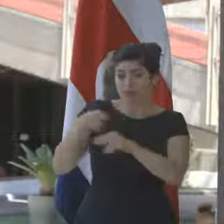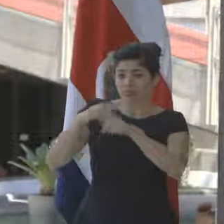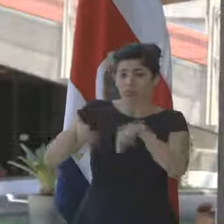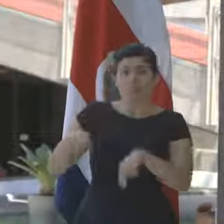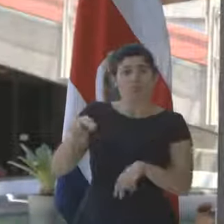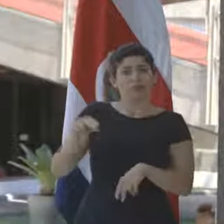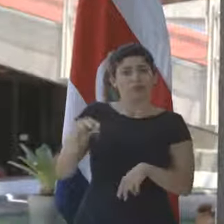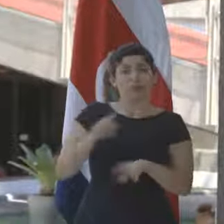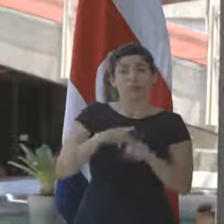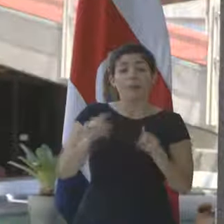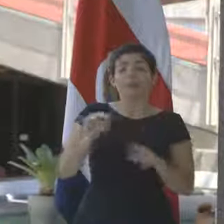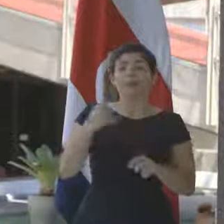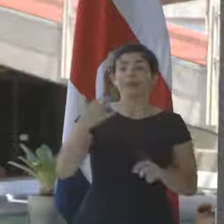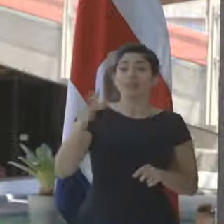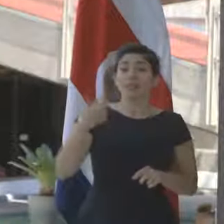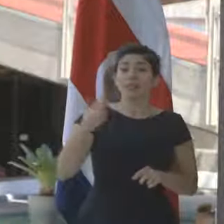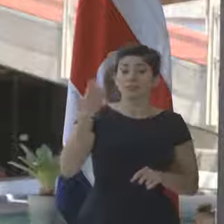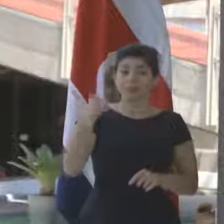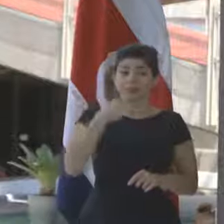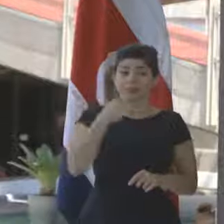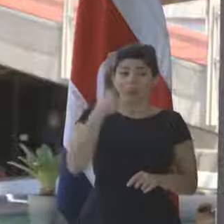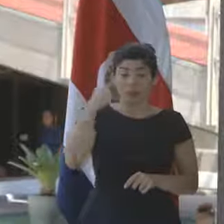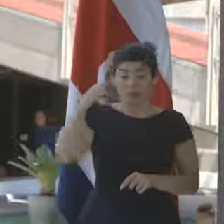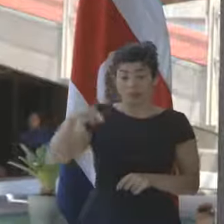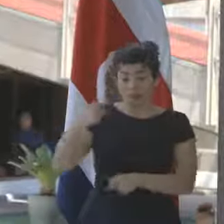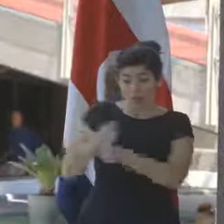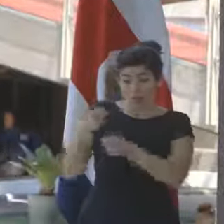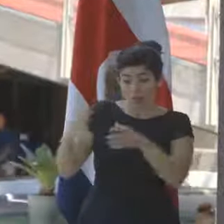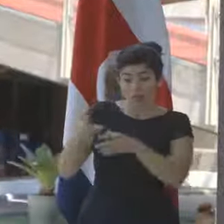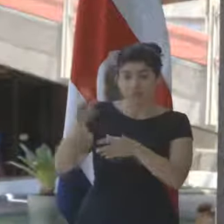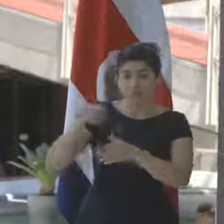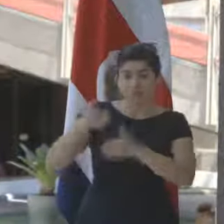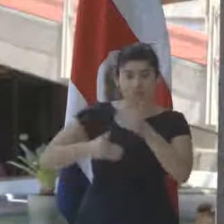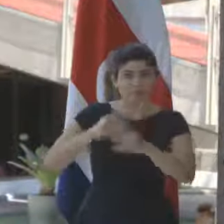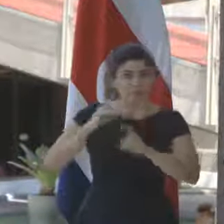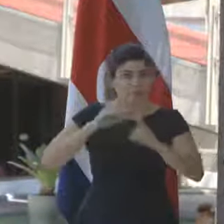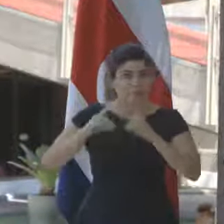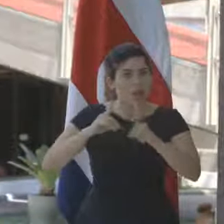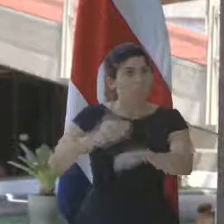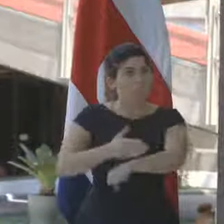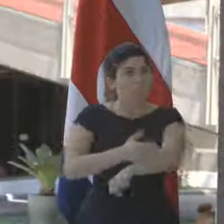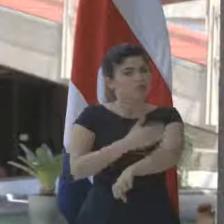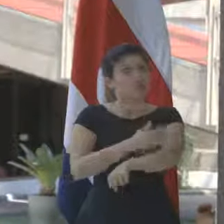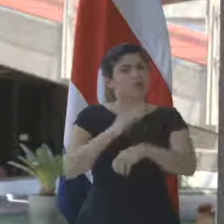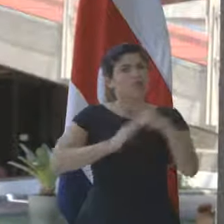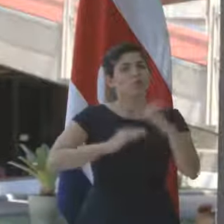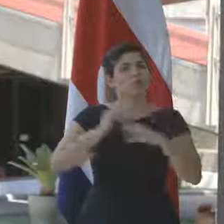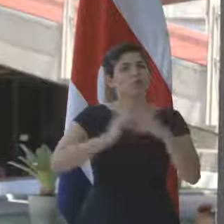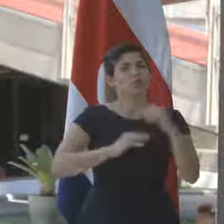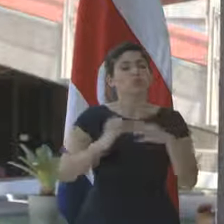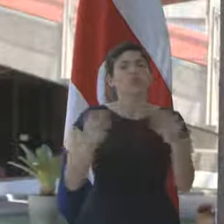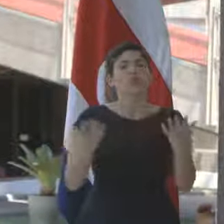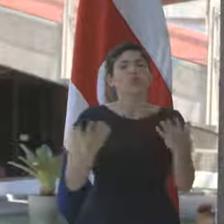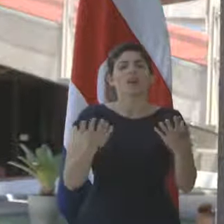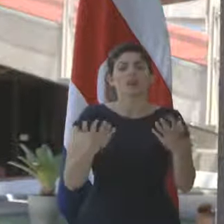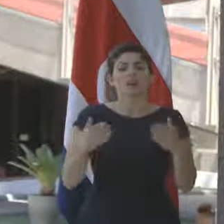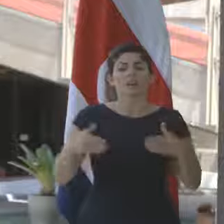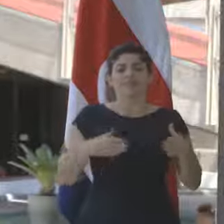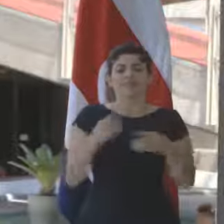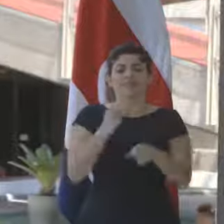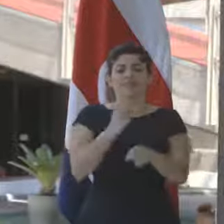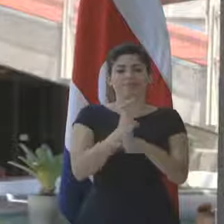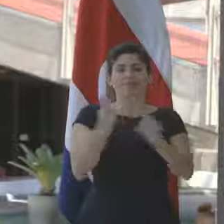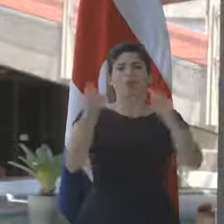pero como dije, para llegar ahí se adquiere un proceso de diálogo, de avance, de construcción, de cuál es la ruta